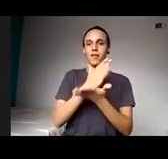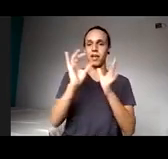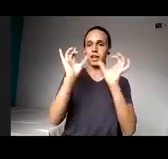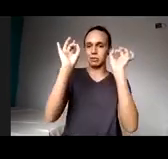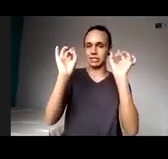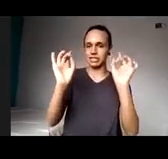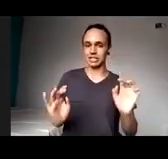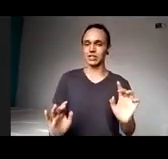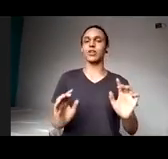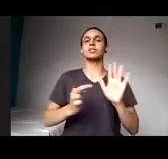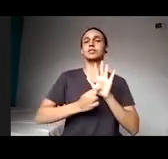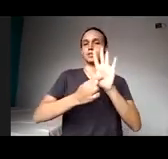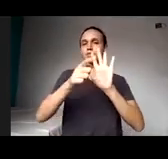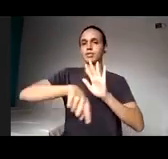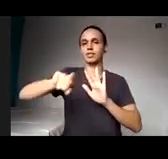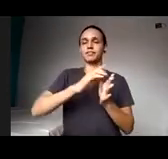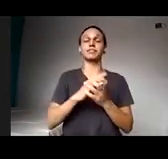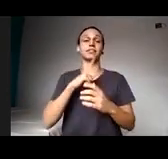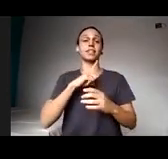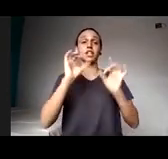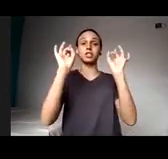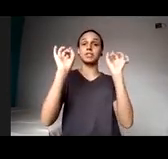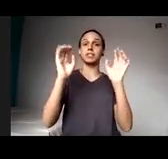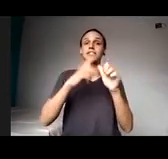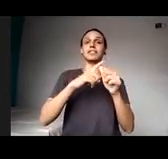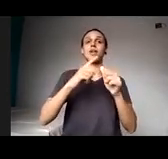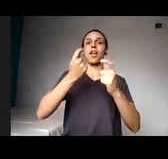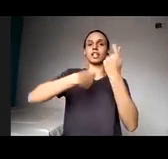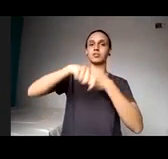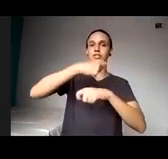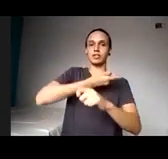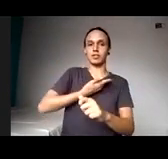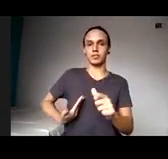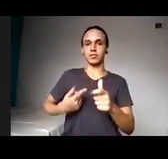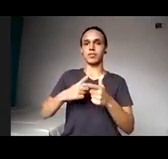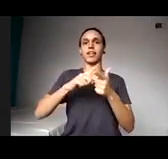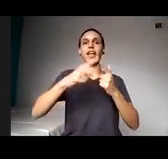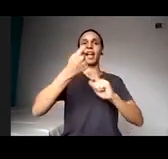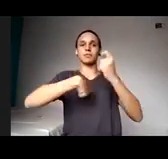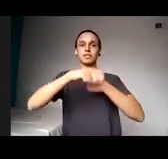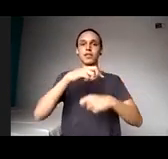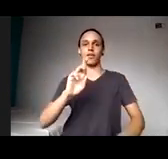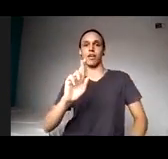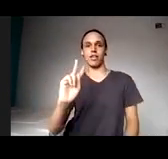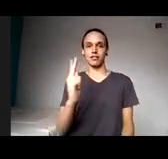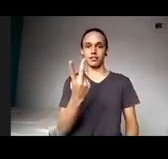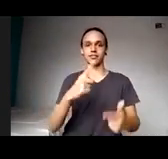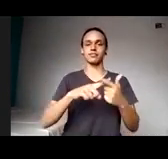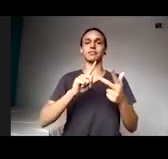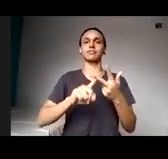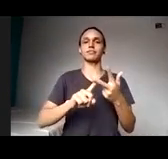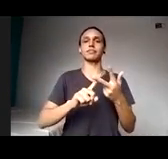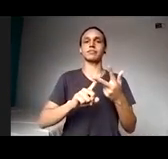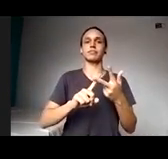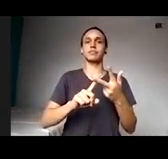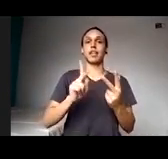vocês, especialização em administração pública, em administração de recursos humanos e em docência